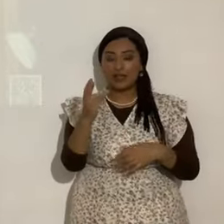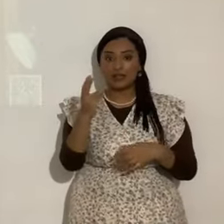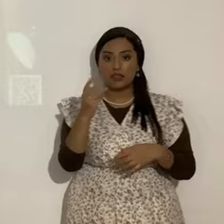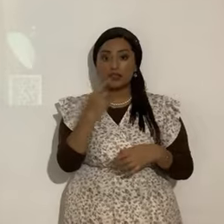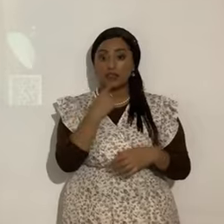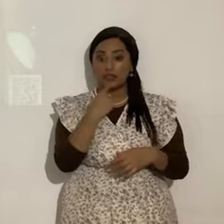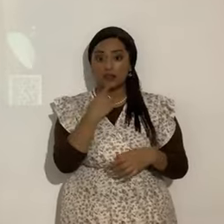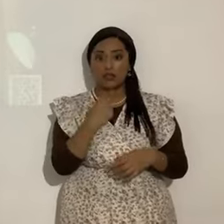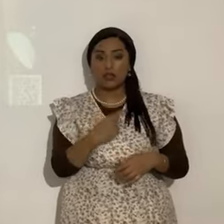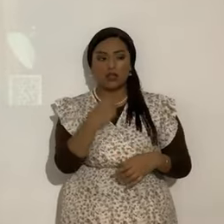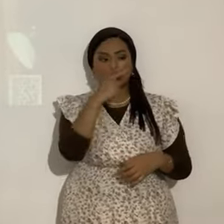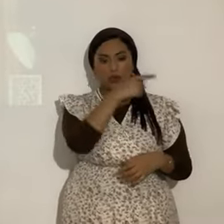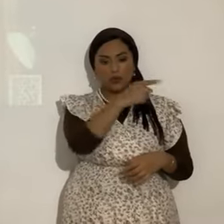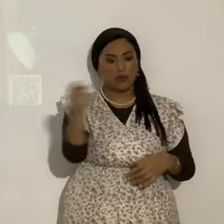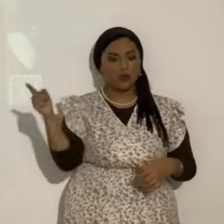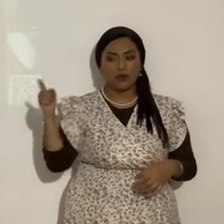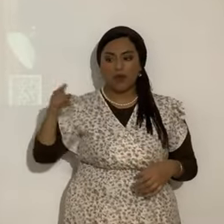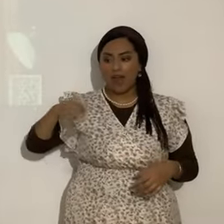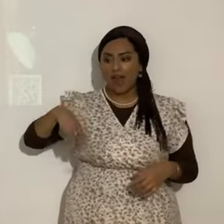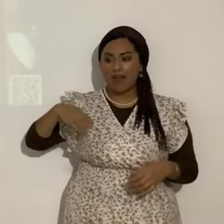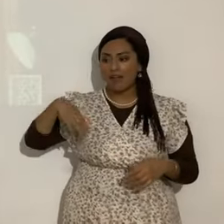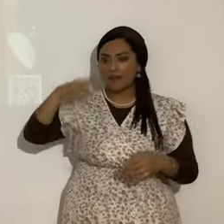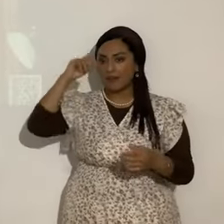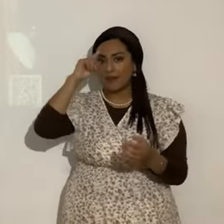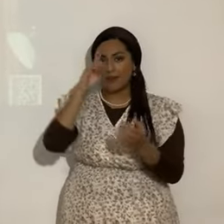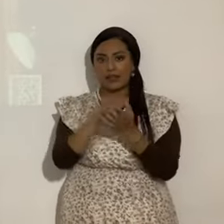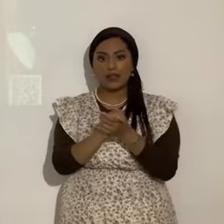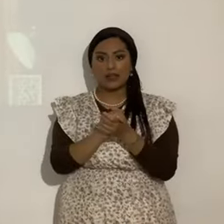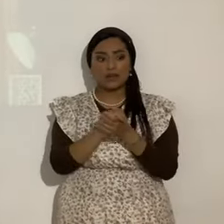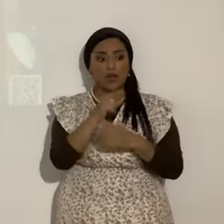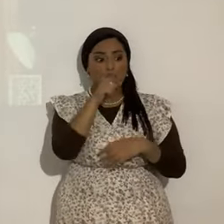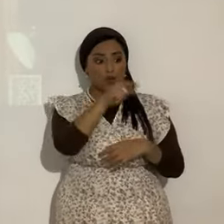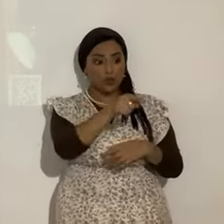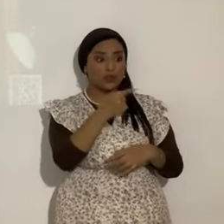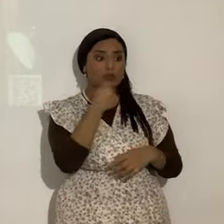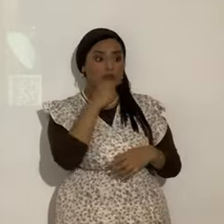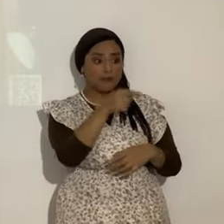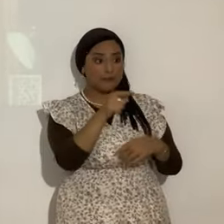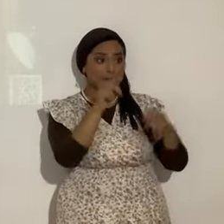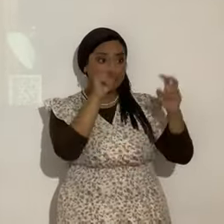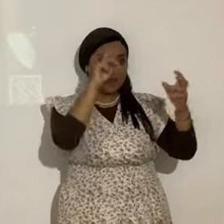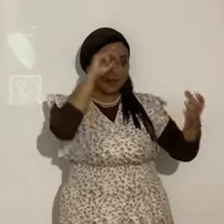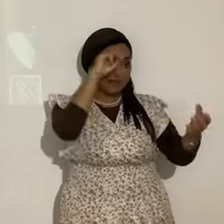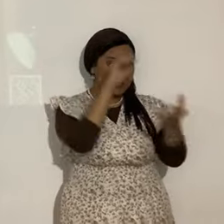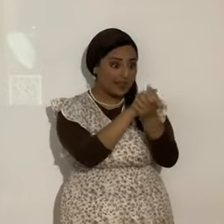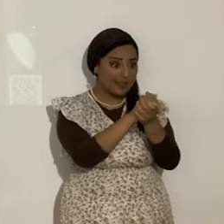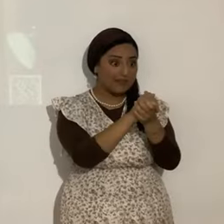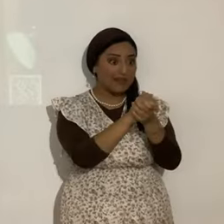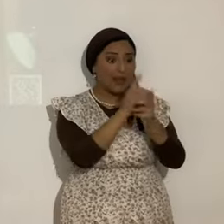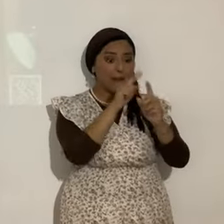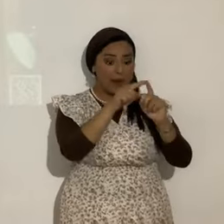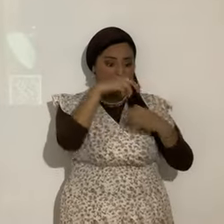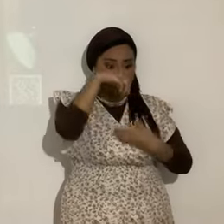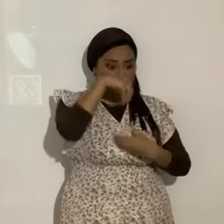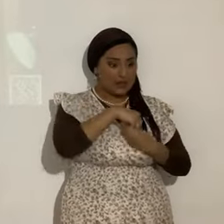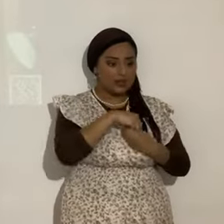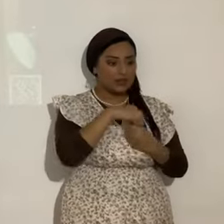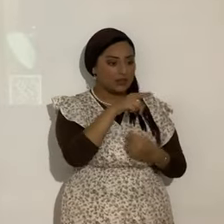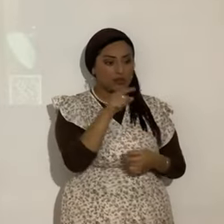dijo. Ustedes no han creído. Ustedes dicen que creen. Pero realmente no. No lo creen.